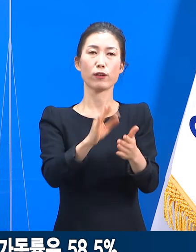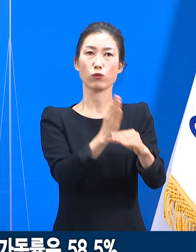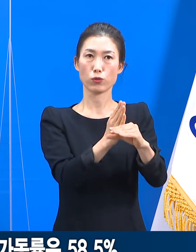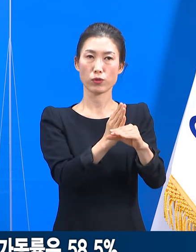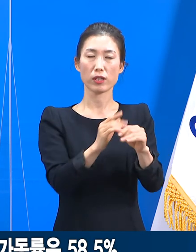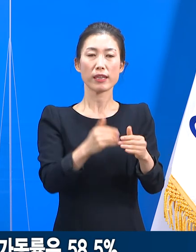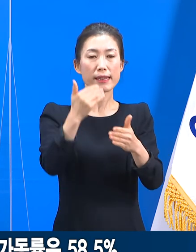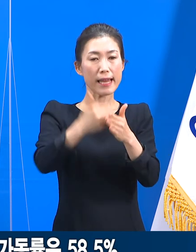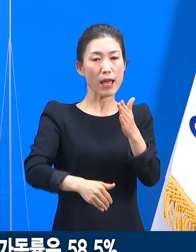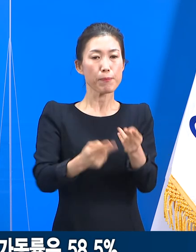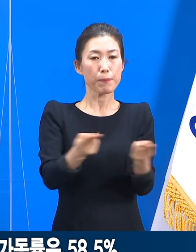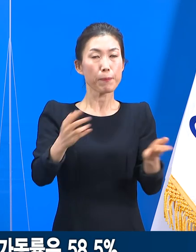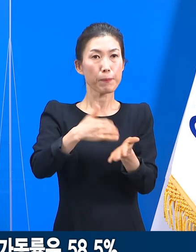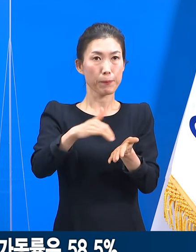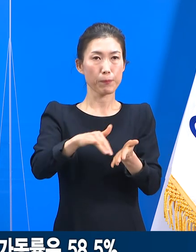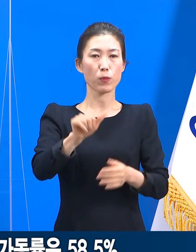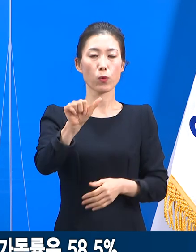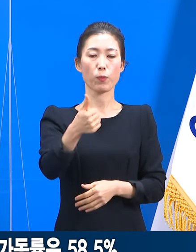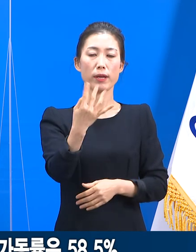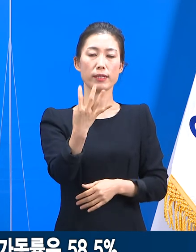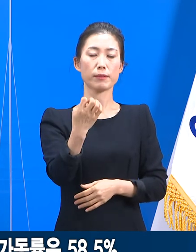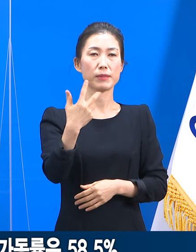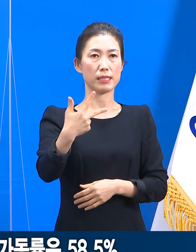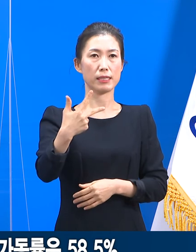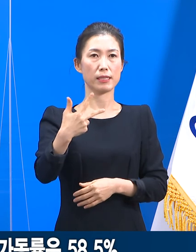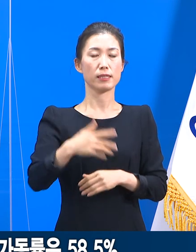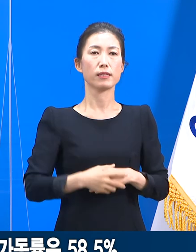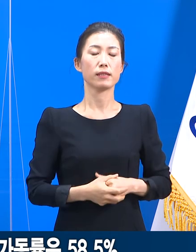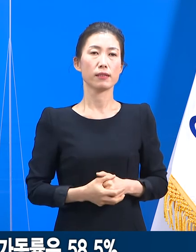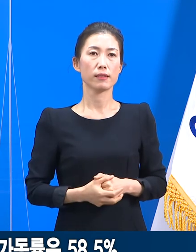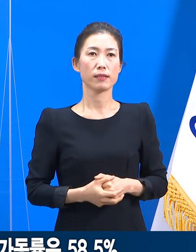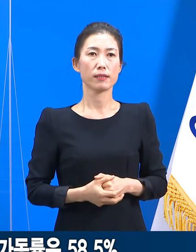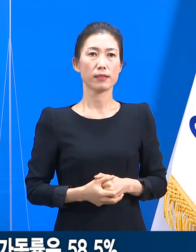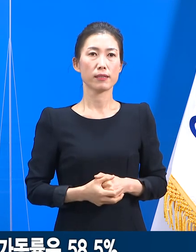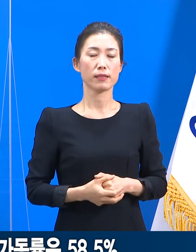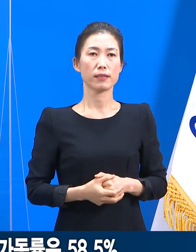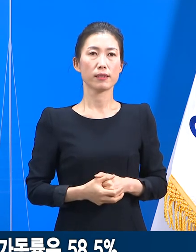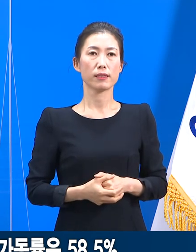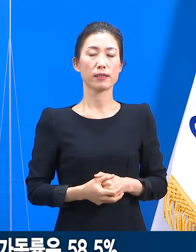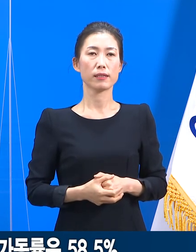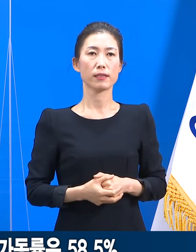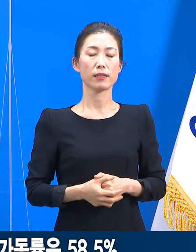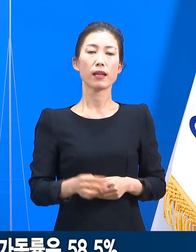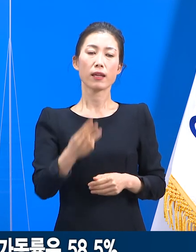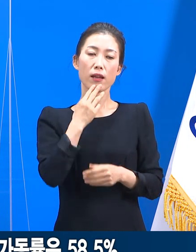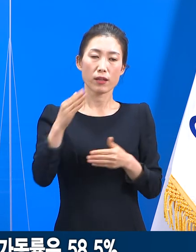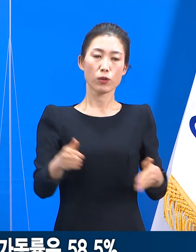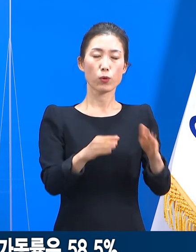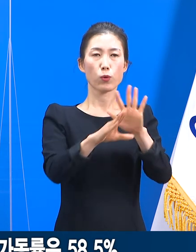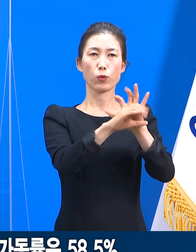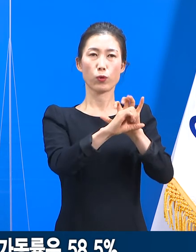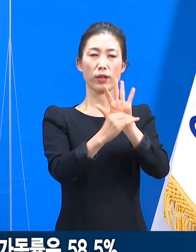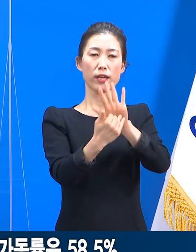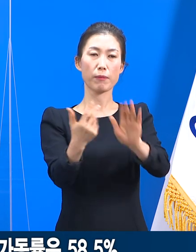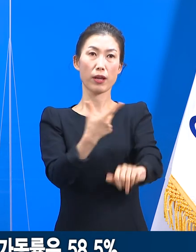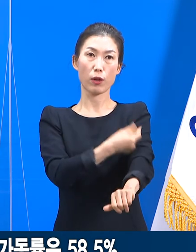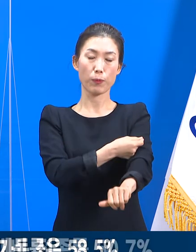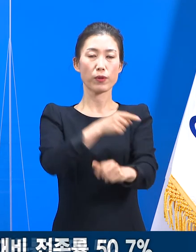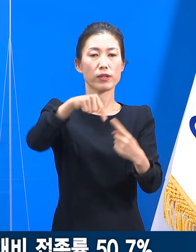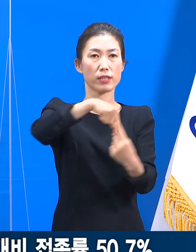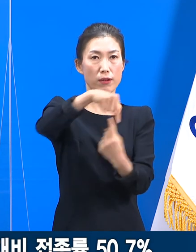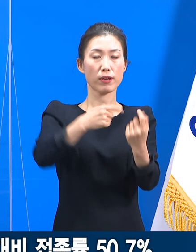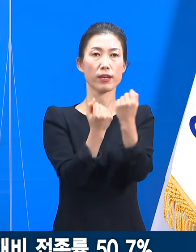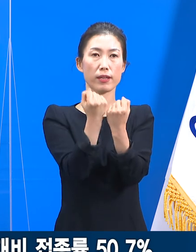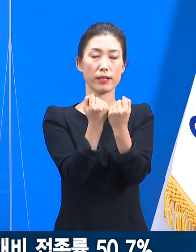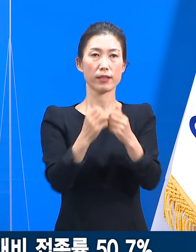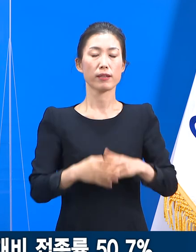자녀 수용 가능 인원은 547명입니다. 다음은 경기도 코로나19 예방접종 현황입니다.